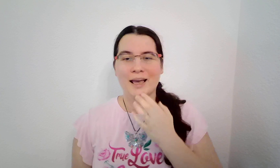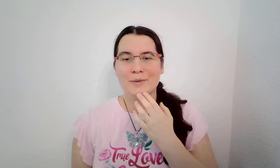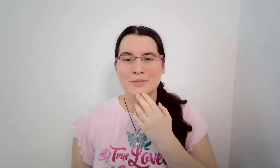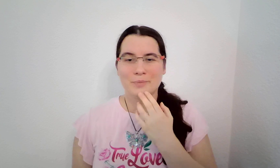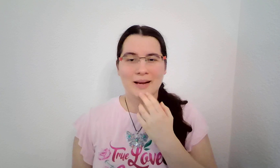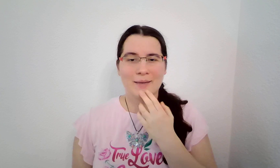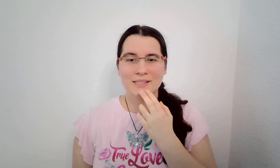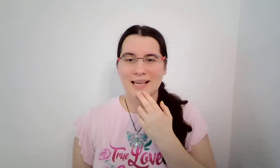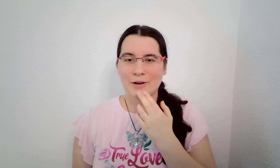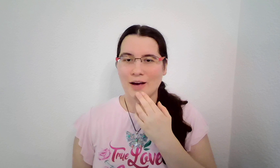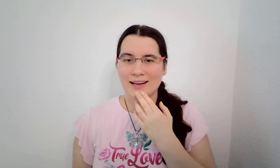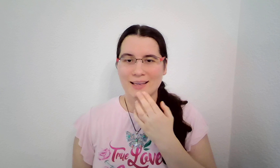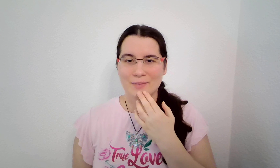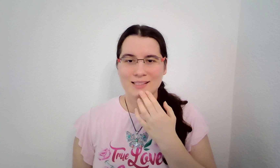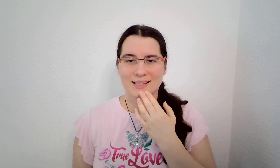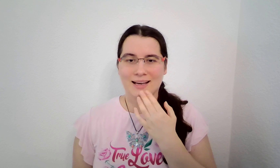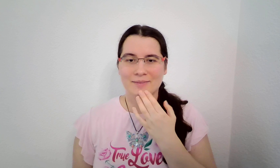Připadám si jako alchymistka.